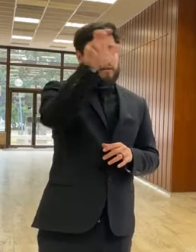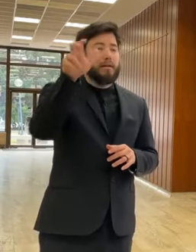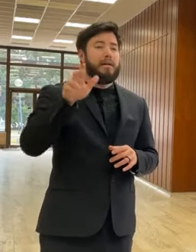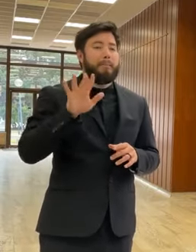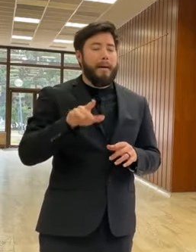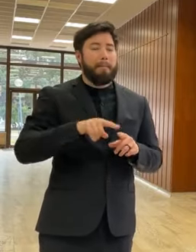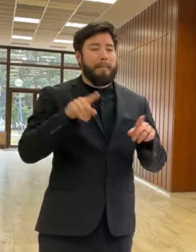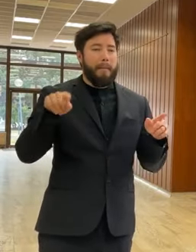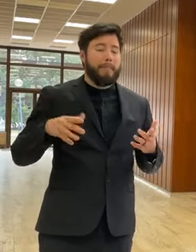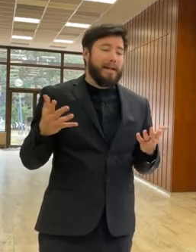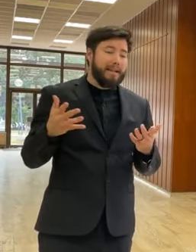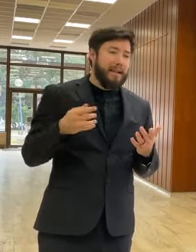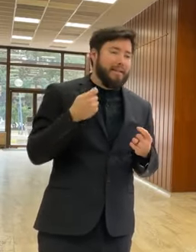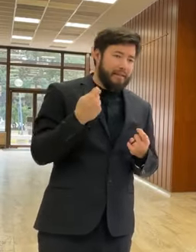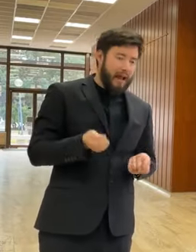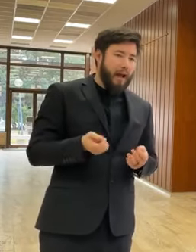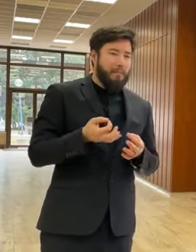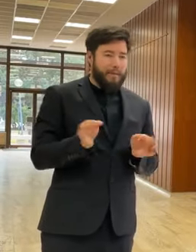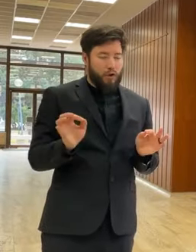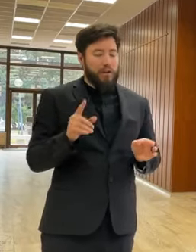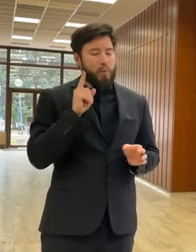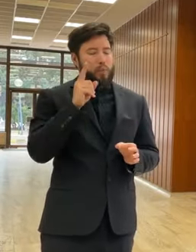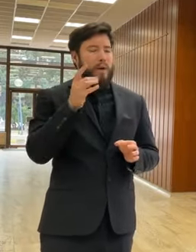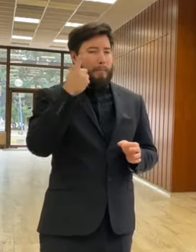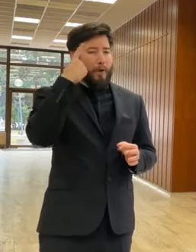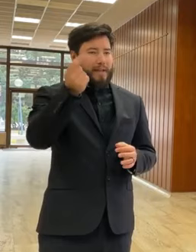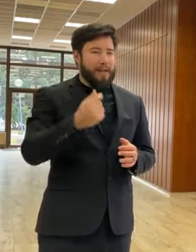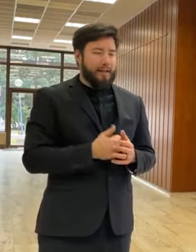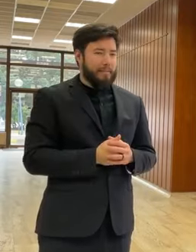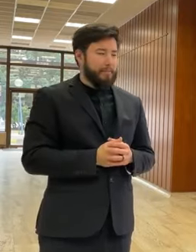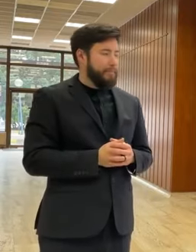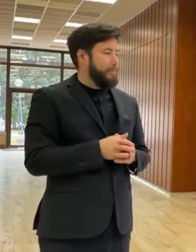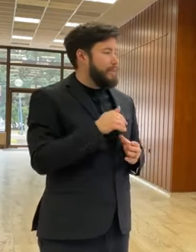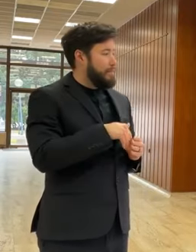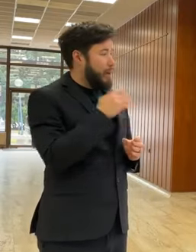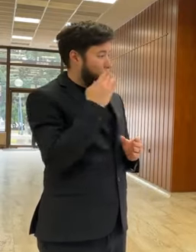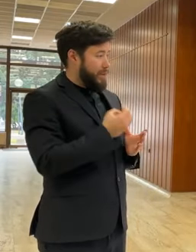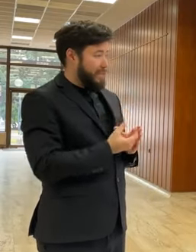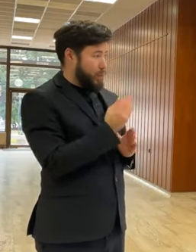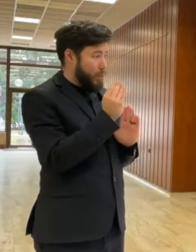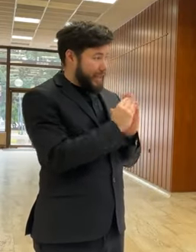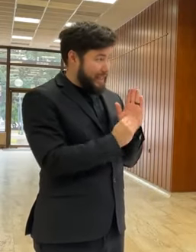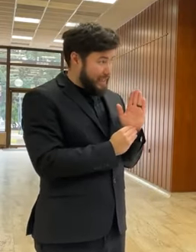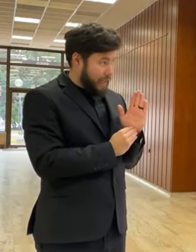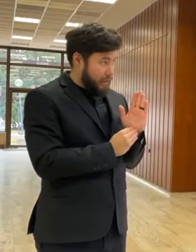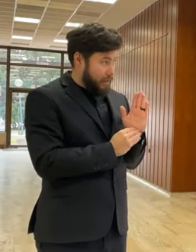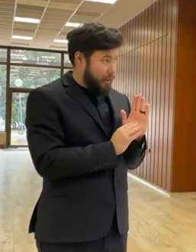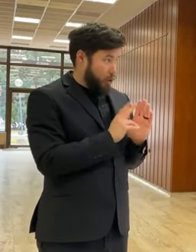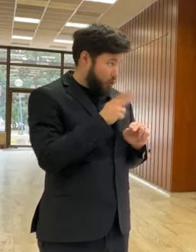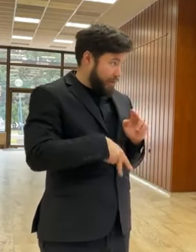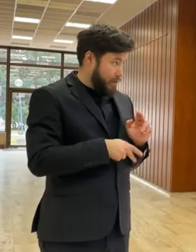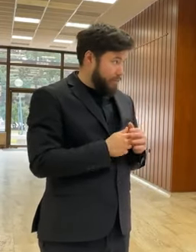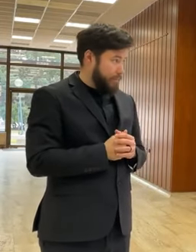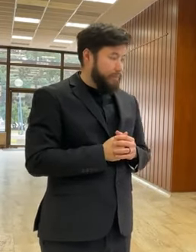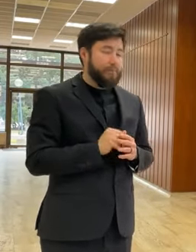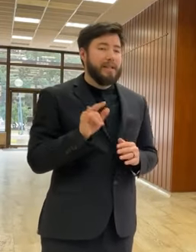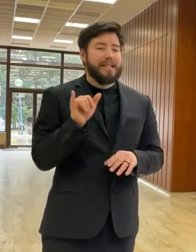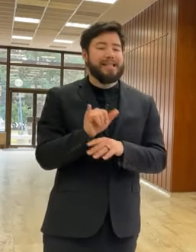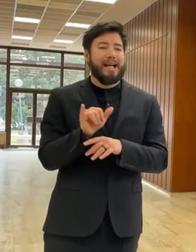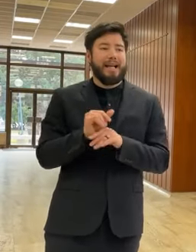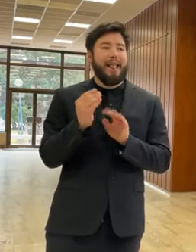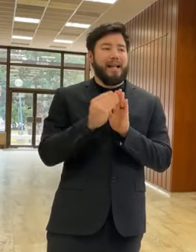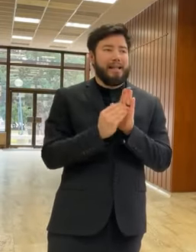kde môžu lietať, môžu sa prihlásiť. Čiže bude to moderné. Kto má vás vzniknúť nejaký registér? A v akom je to štádiu? Registér je štádiu